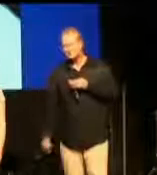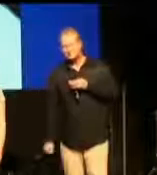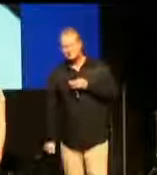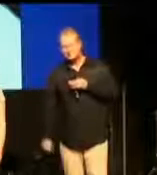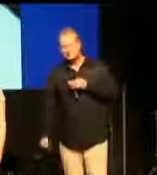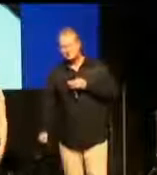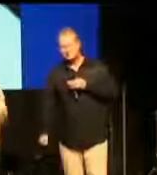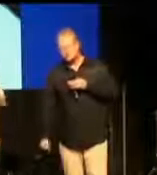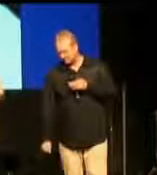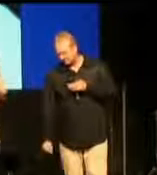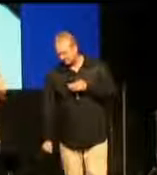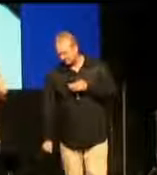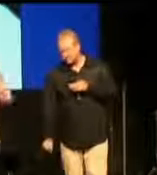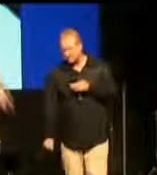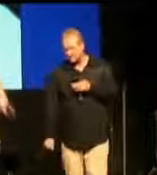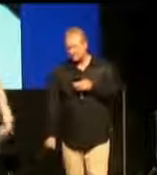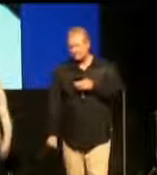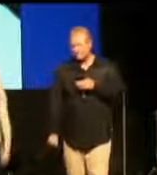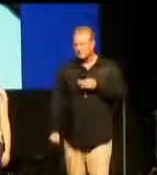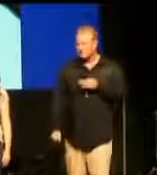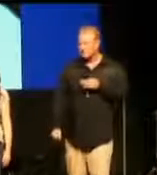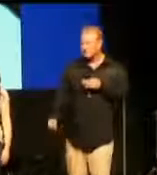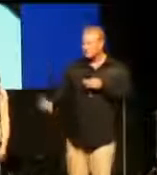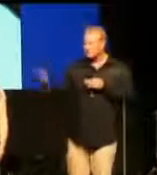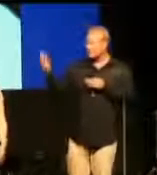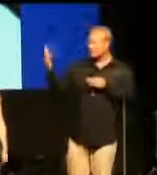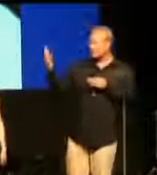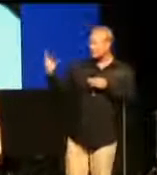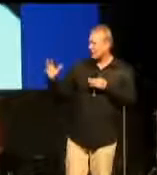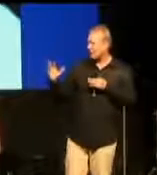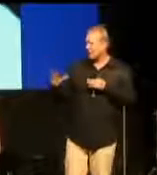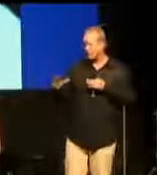Und ich sagte, Vergebung ist bestimmt nicht an oberster Stelle meiner Liste.